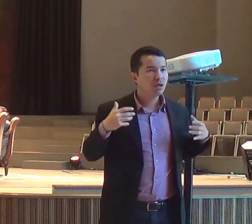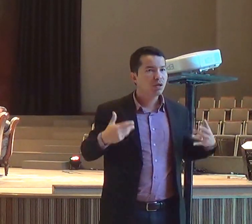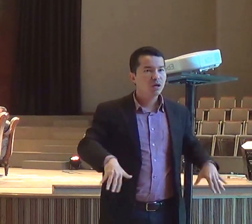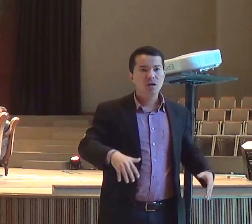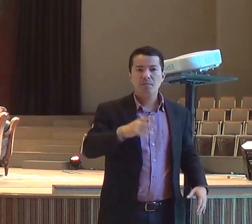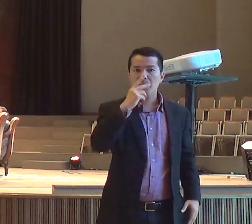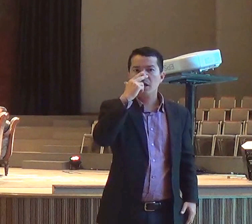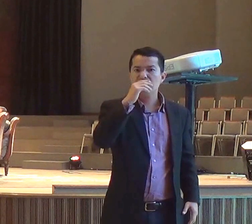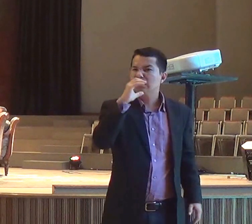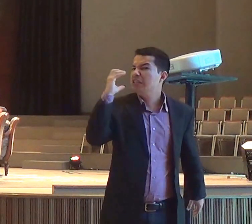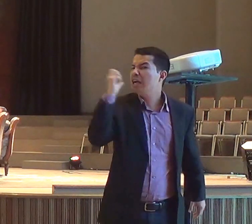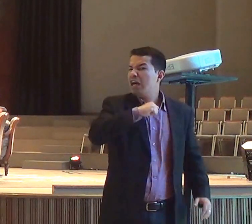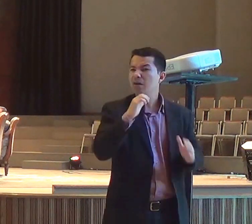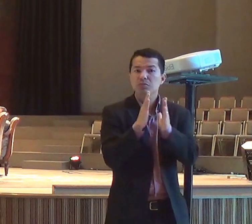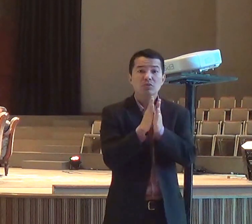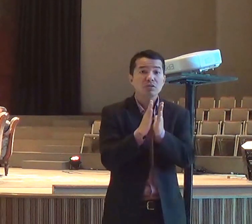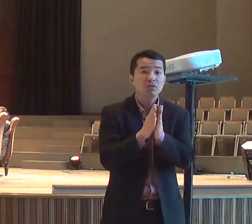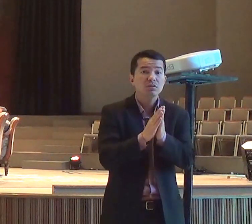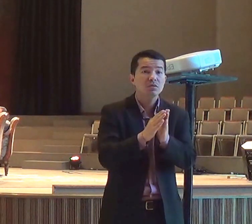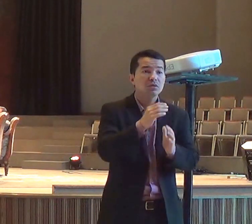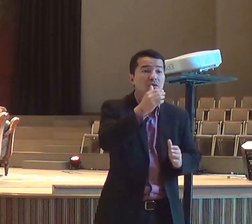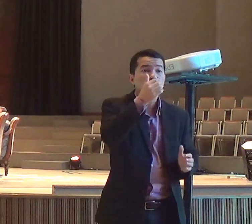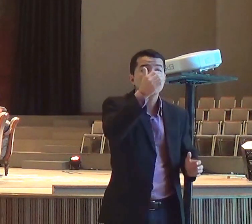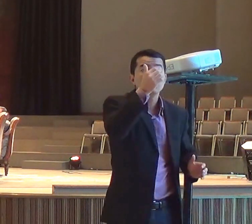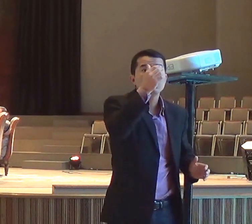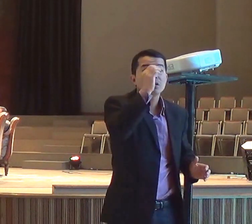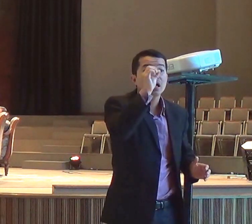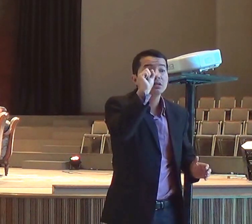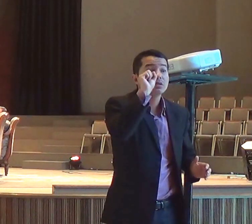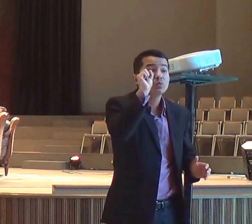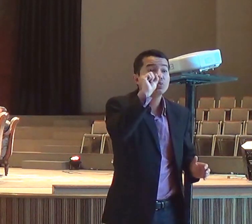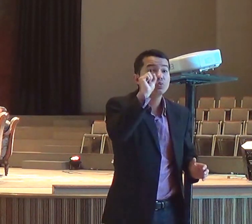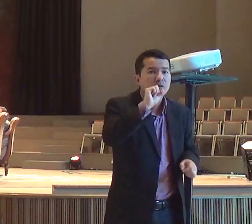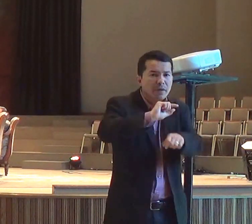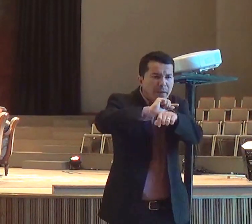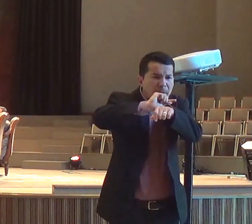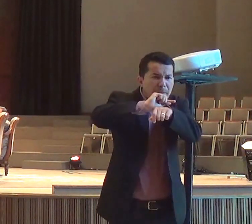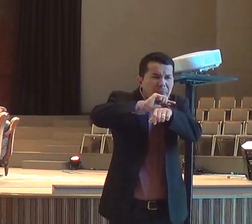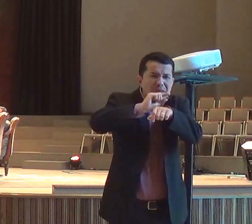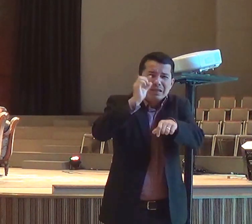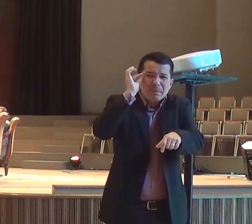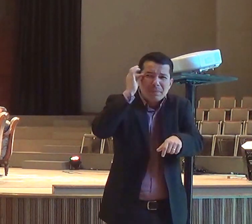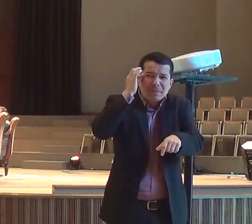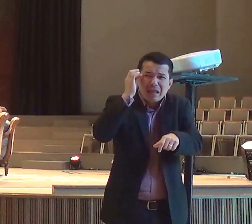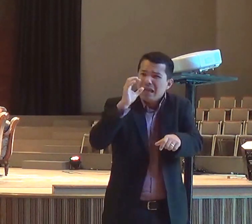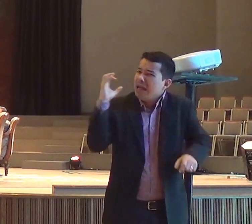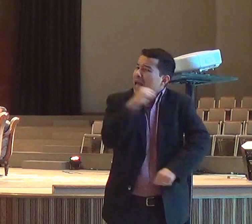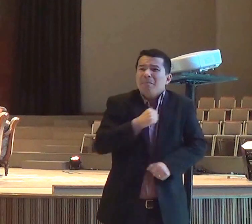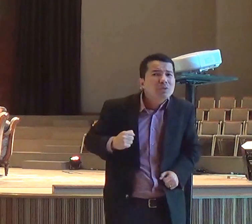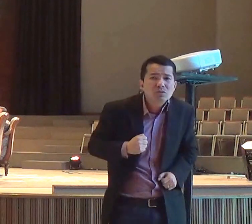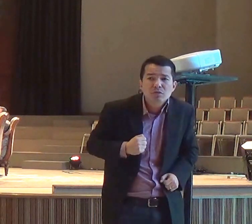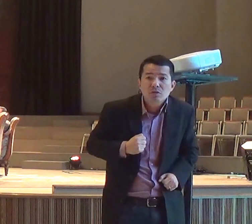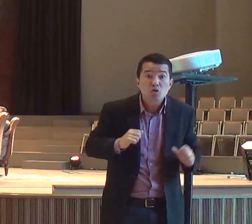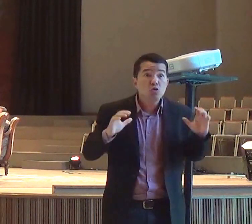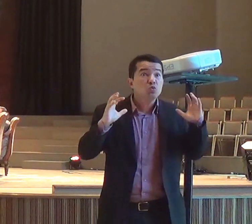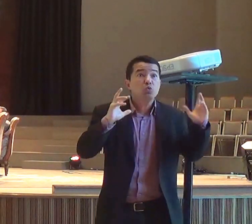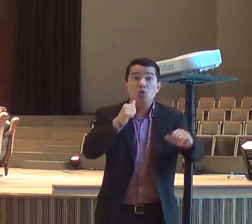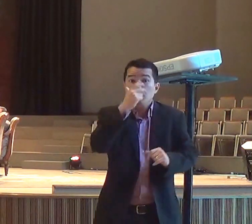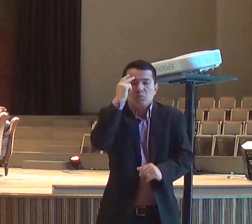Quinze segundos? E o fogo do céu, desceu, e o povo então, caiu com boca no pó, e disse assim, o Senhor,